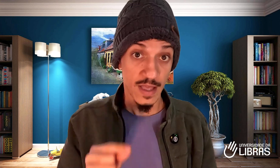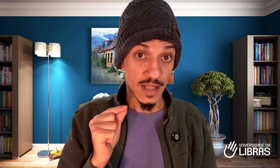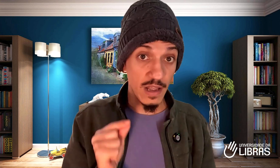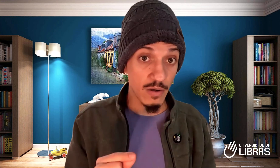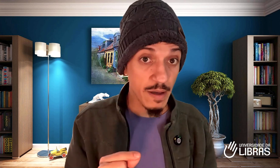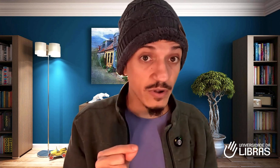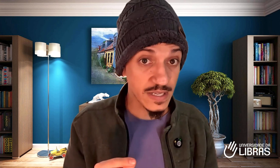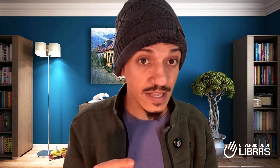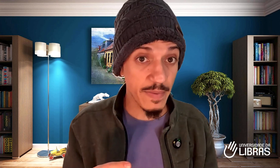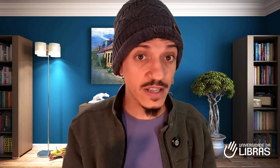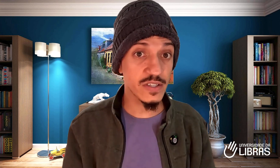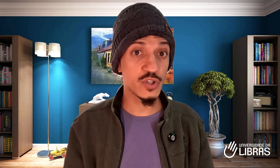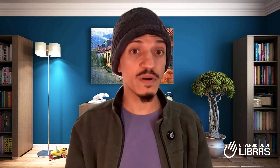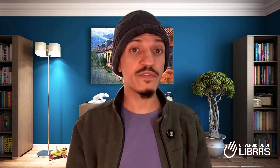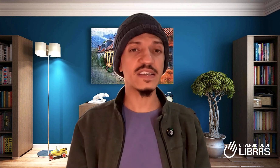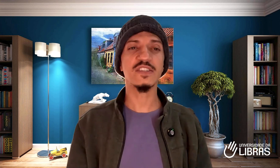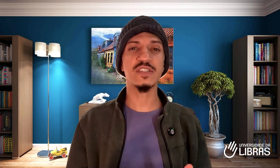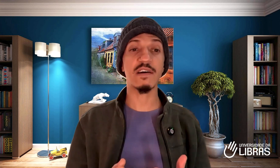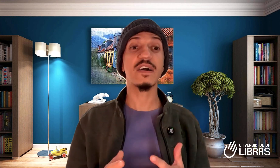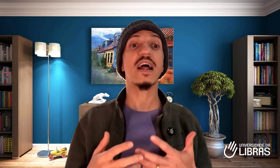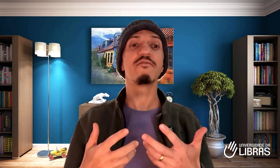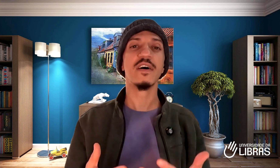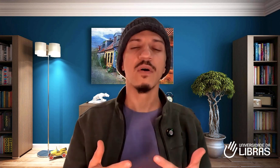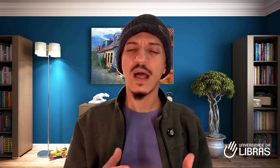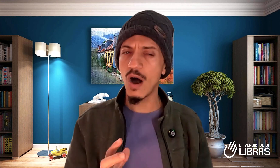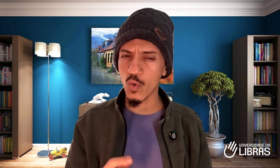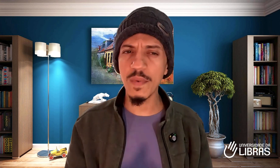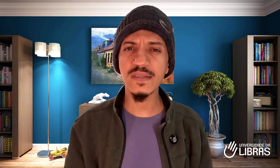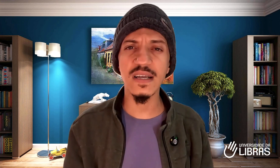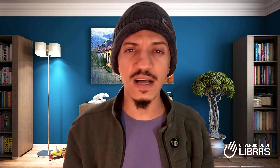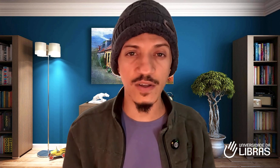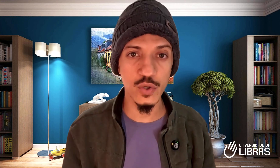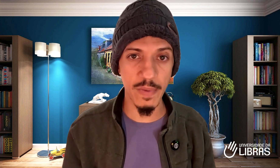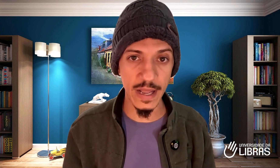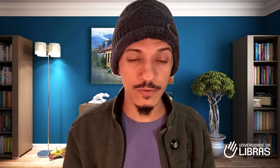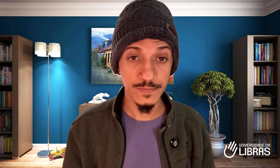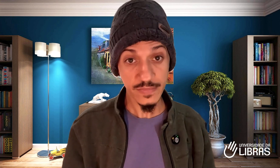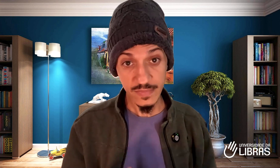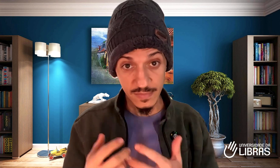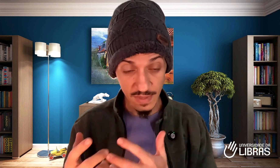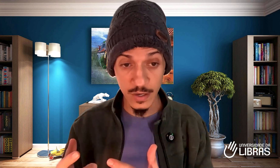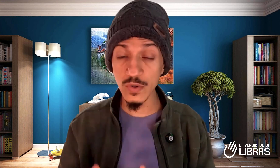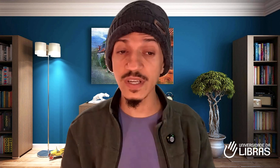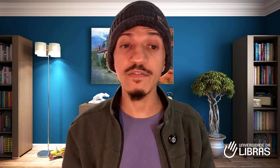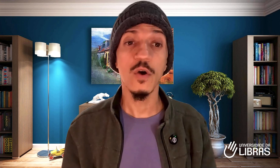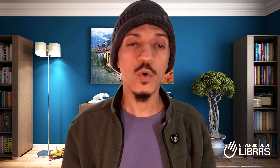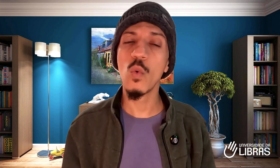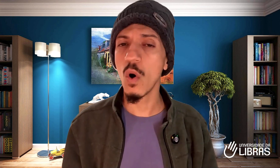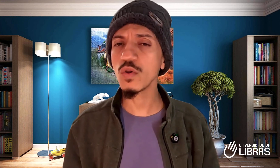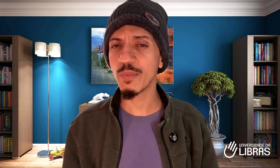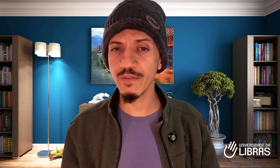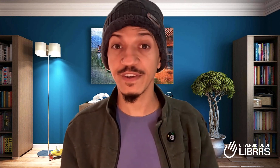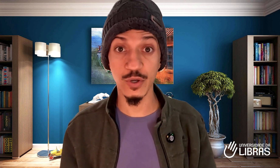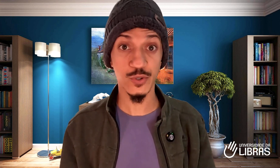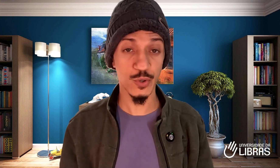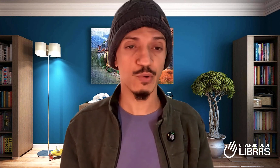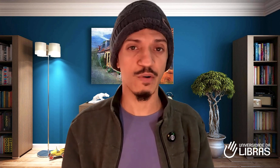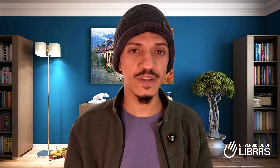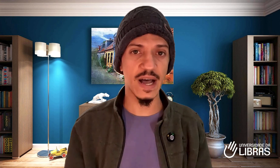E eu lembro exatamente de uma vez que a gente estava gravando algumas das aulas do método, inclusive com outro professor surdo convidado.